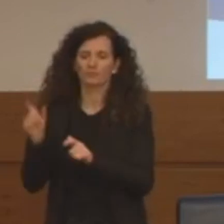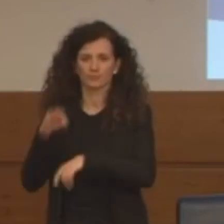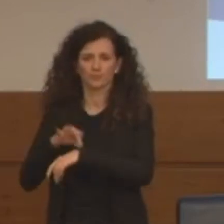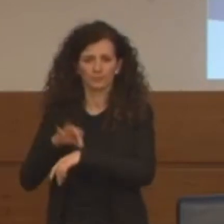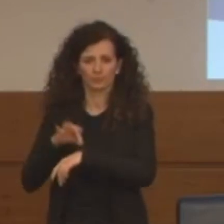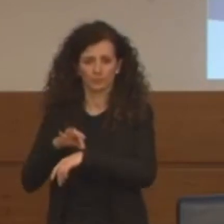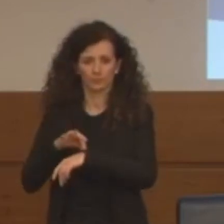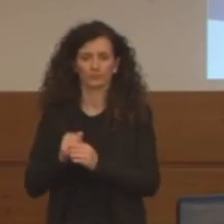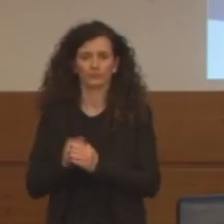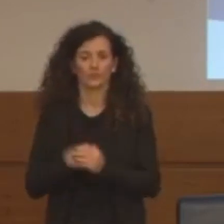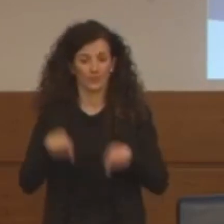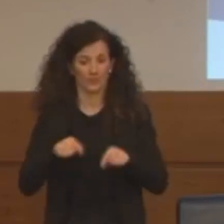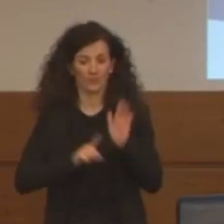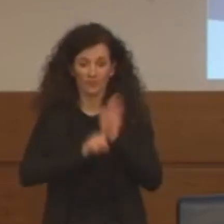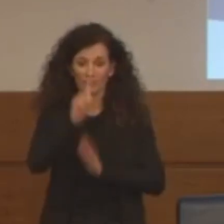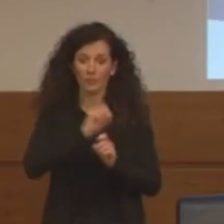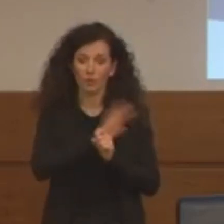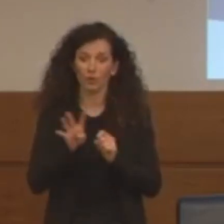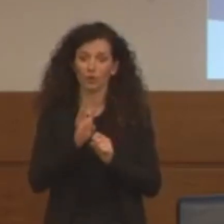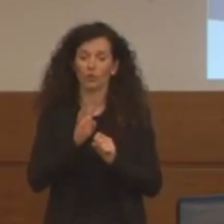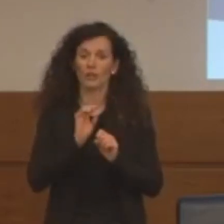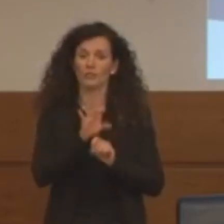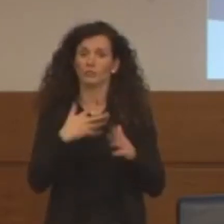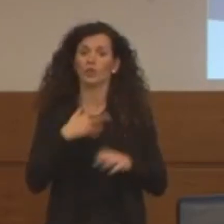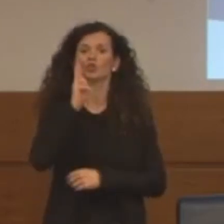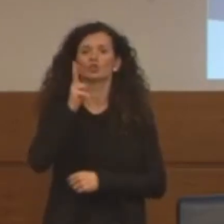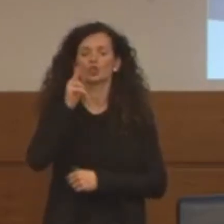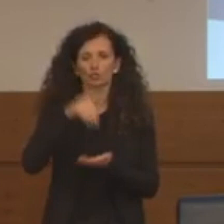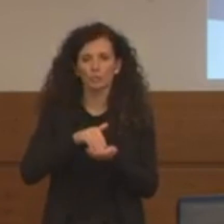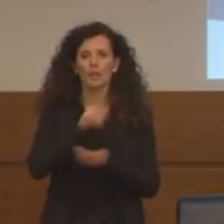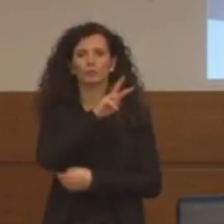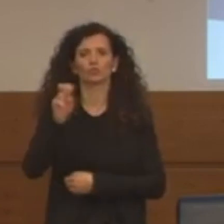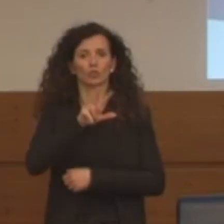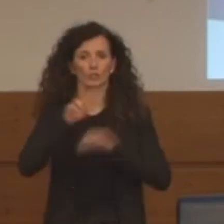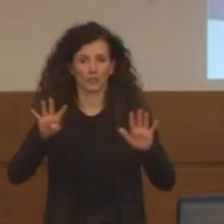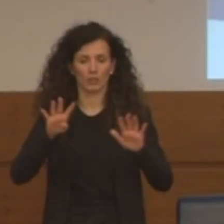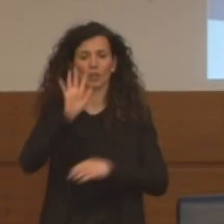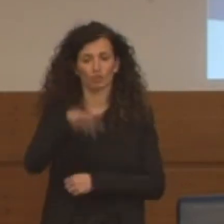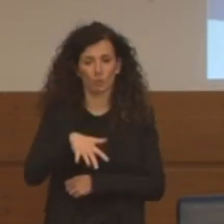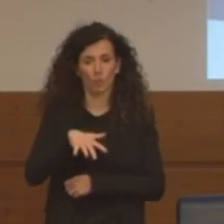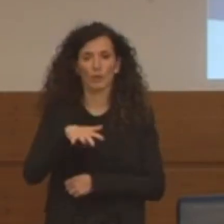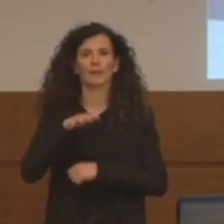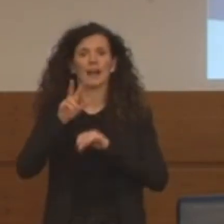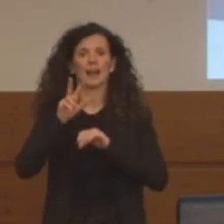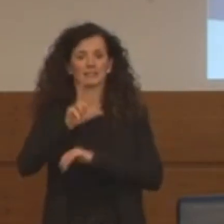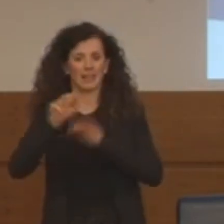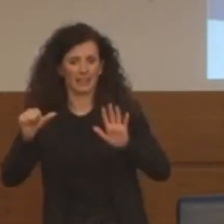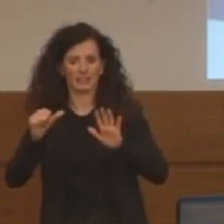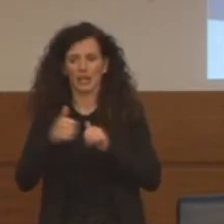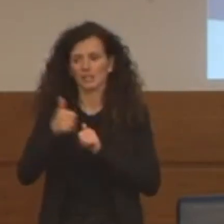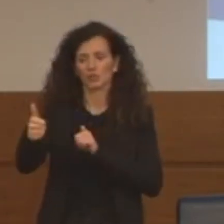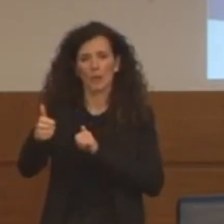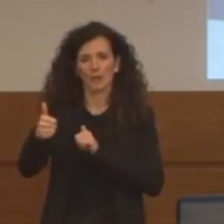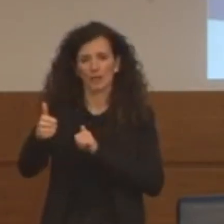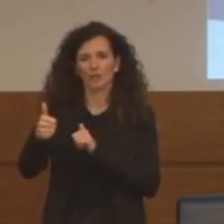Attualmente i positivi sono 12.839. 5.036 sono in isolamento